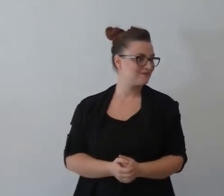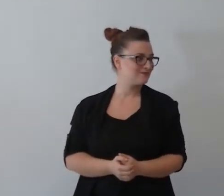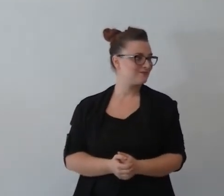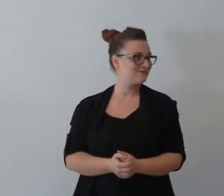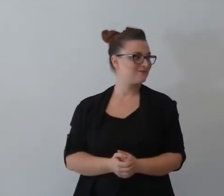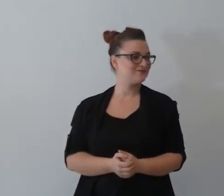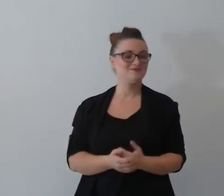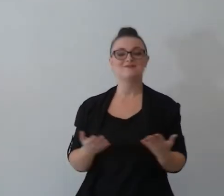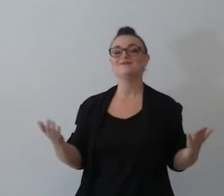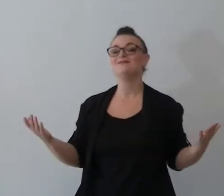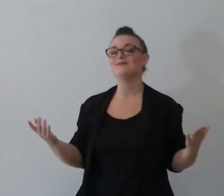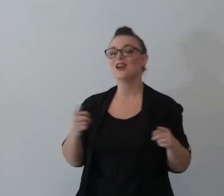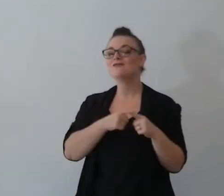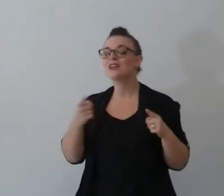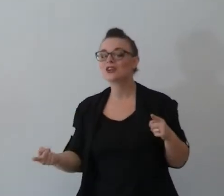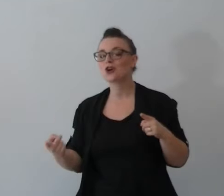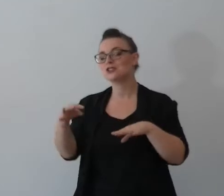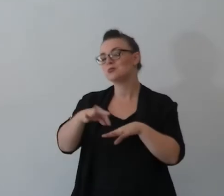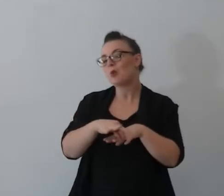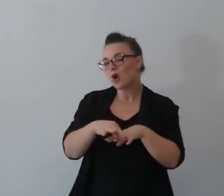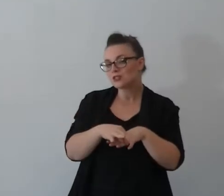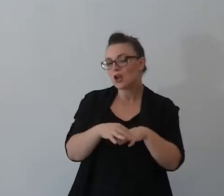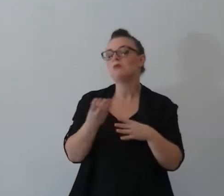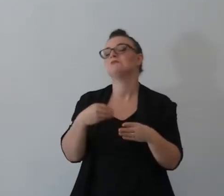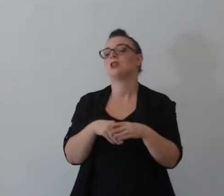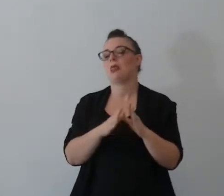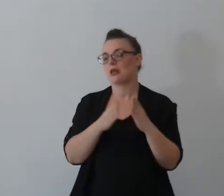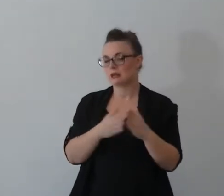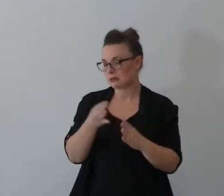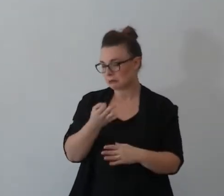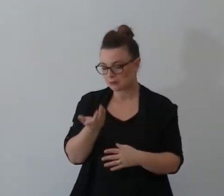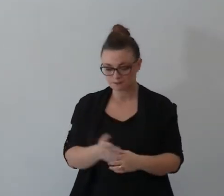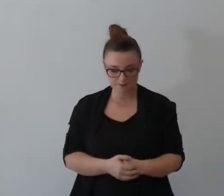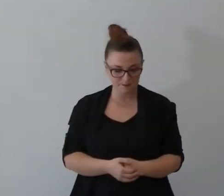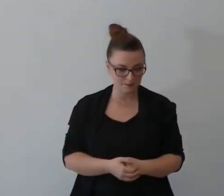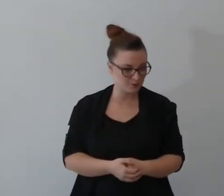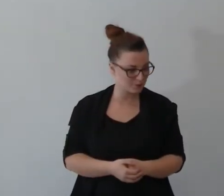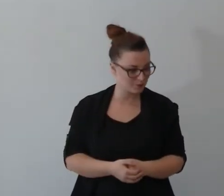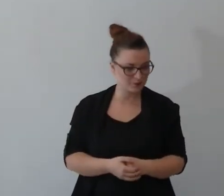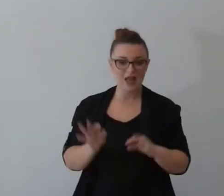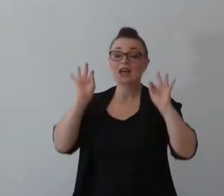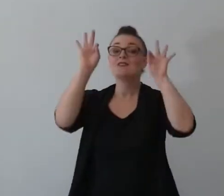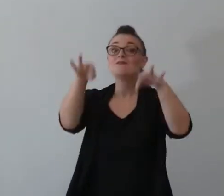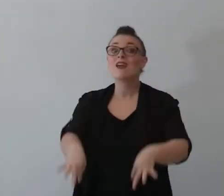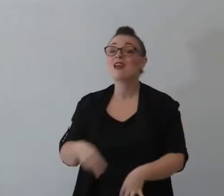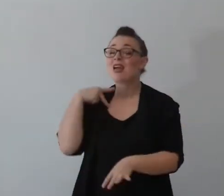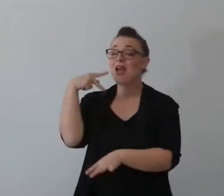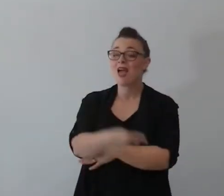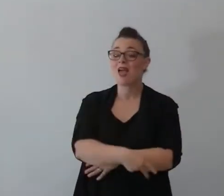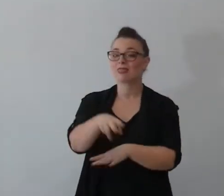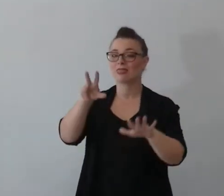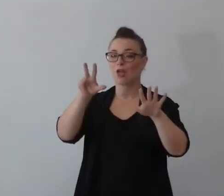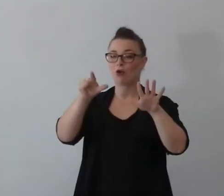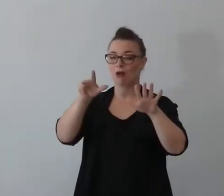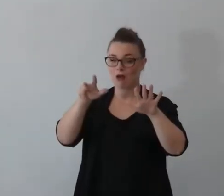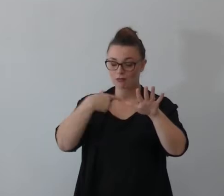fino a che si sposano ma sempre in chiesa arriva, siamo agli anni 80, arriva il